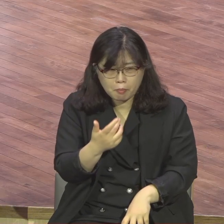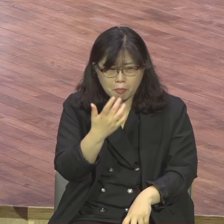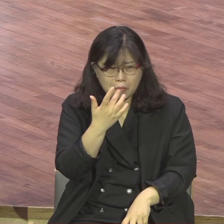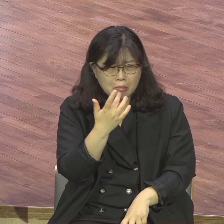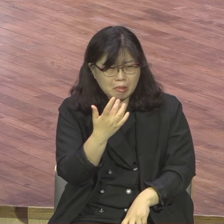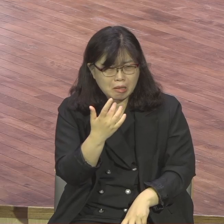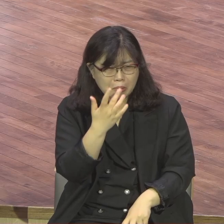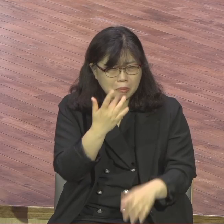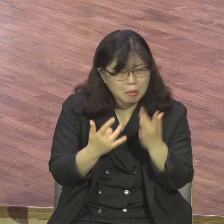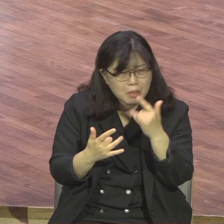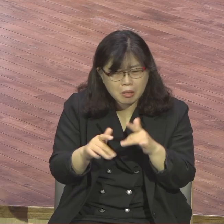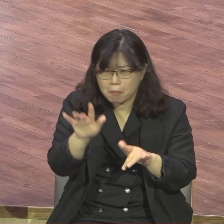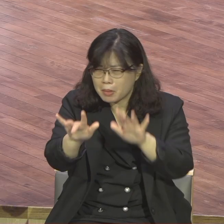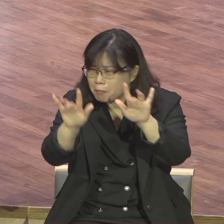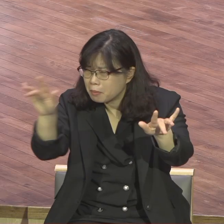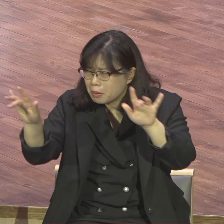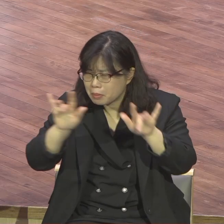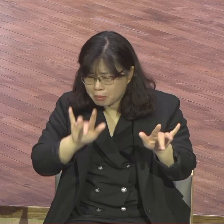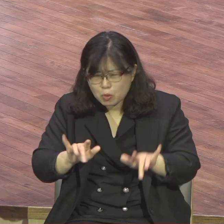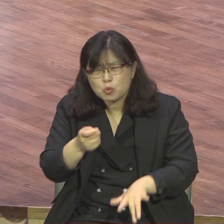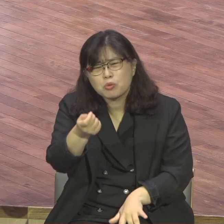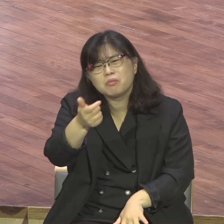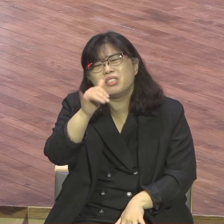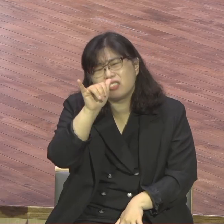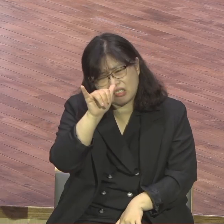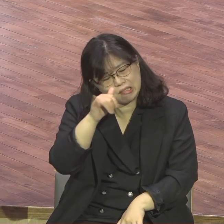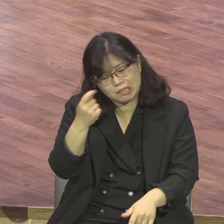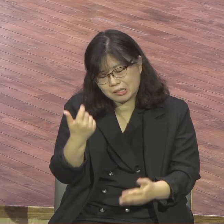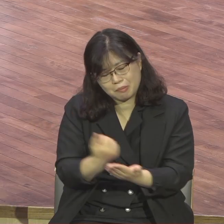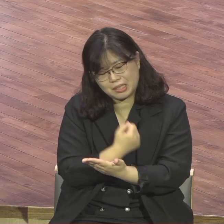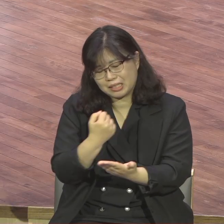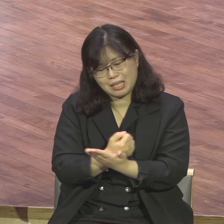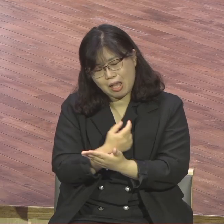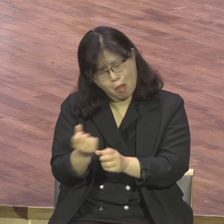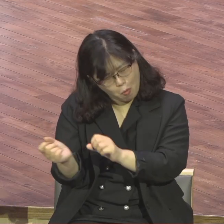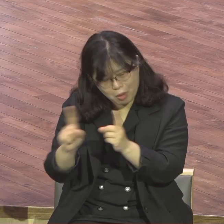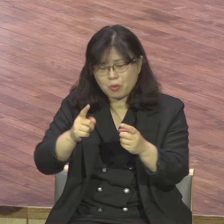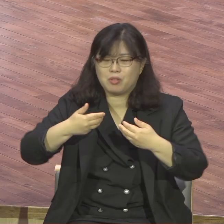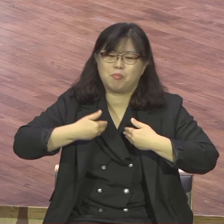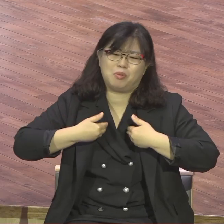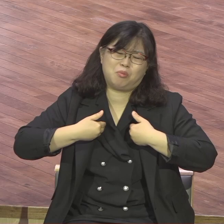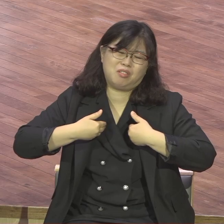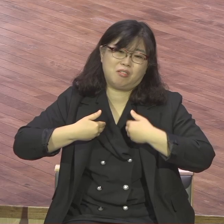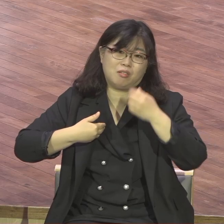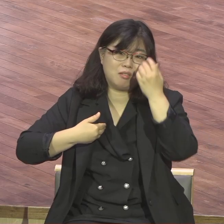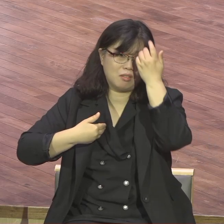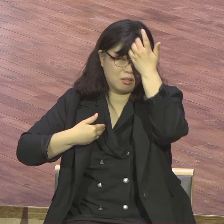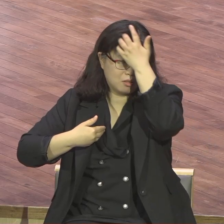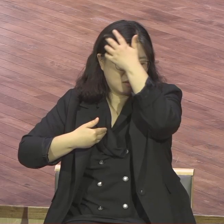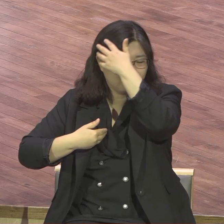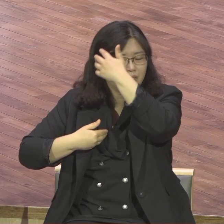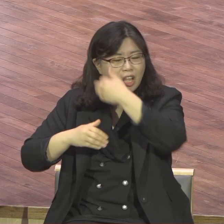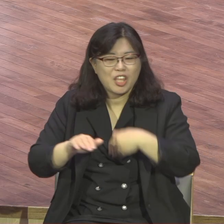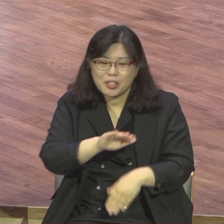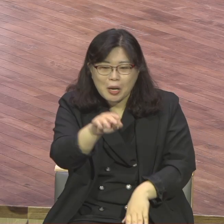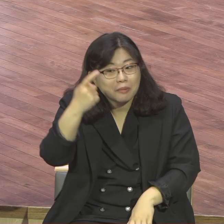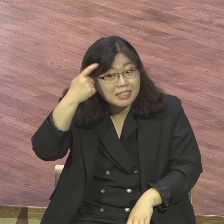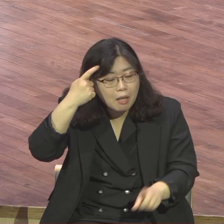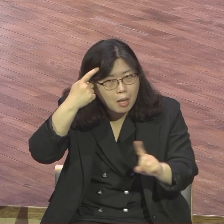영적으로의 회복이 사실은 여러분이 지금 경제보다 여러분이 건강보다 여러분이 어떤